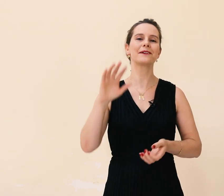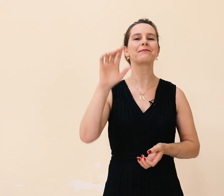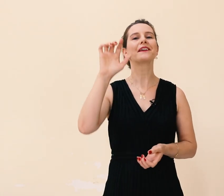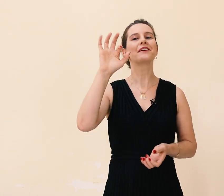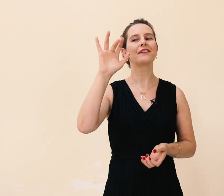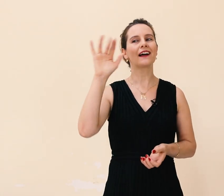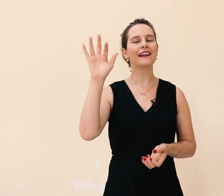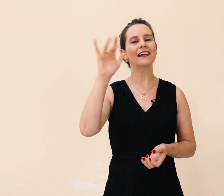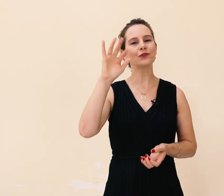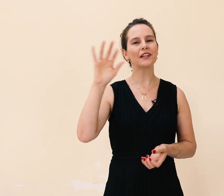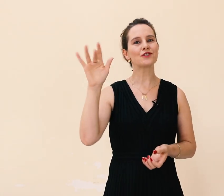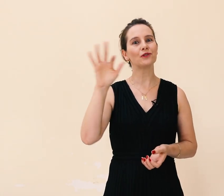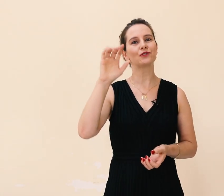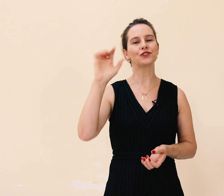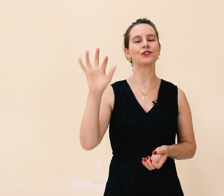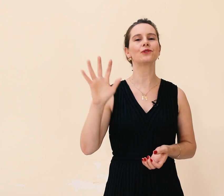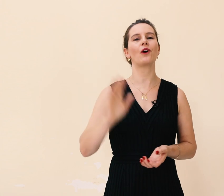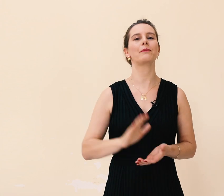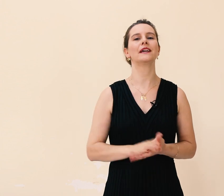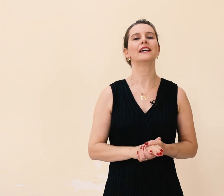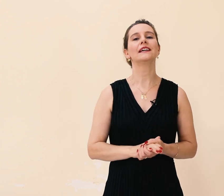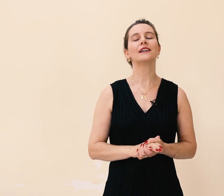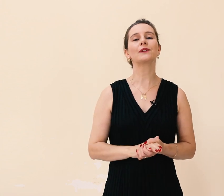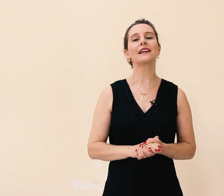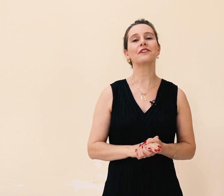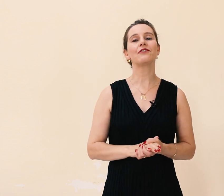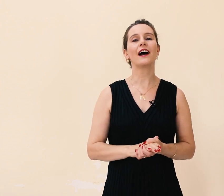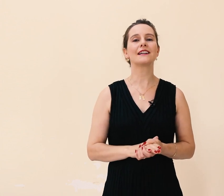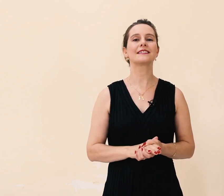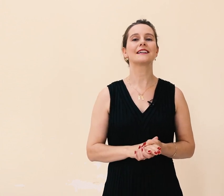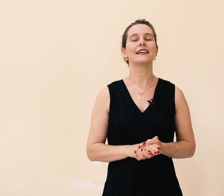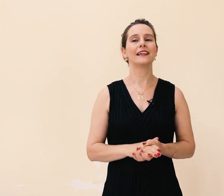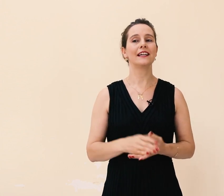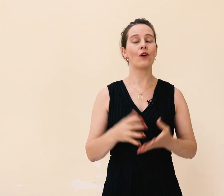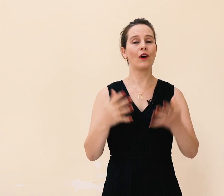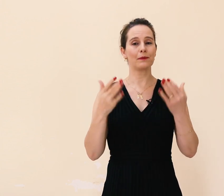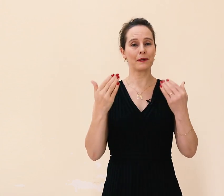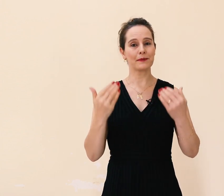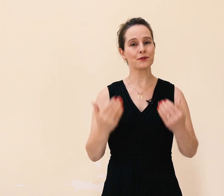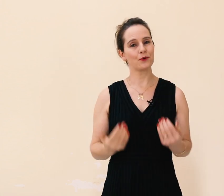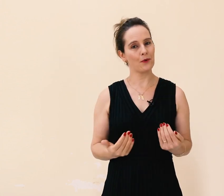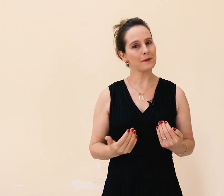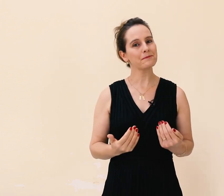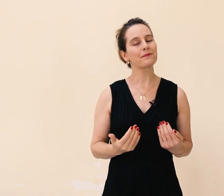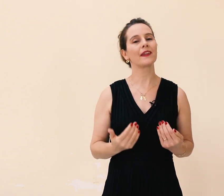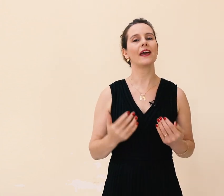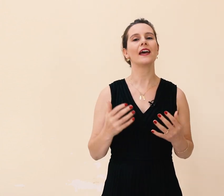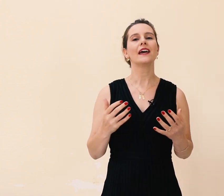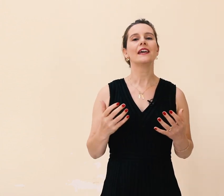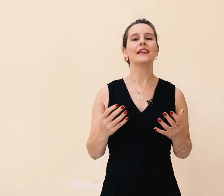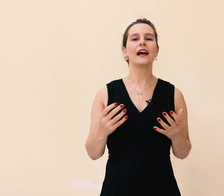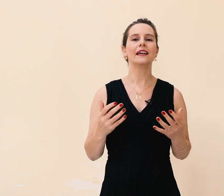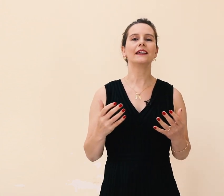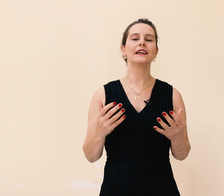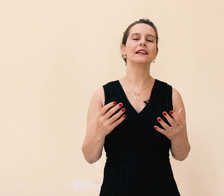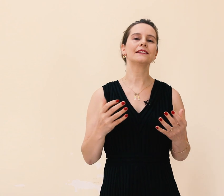ficar lendo da teologia do nome. Então o que ele faz? Ele olha para a pessoa e aí ele